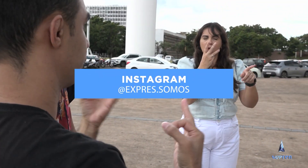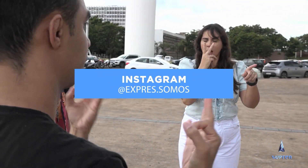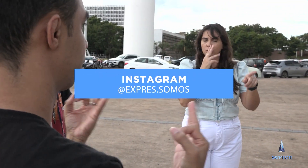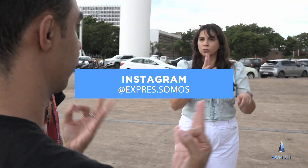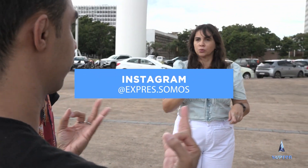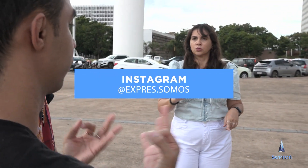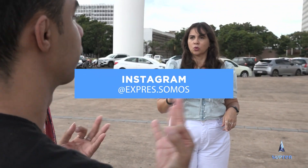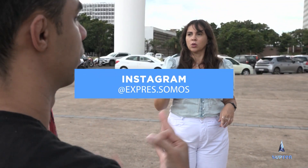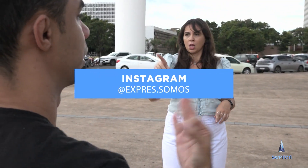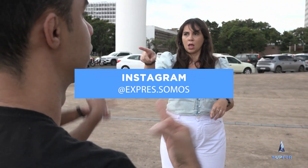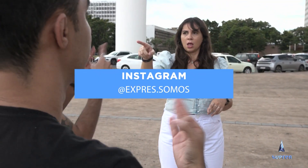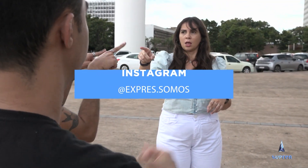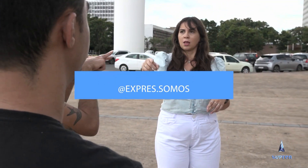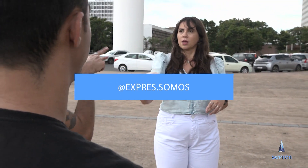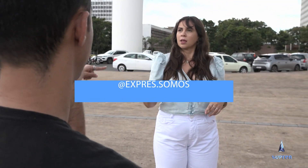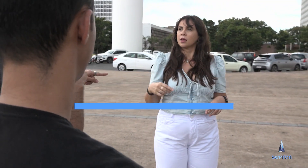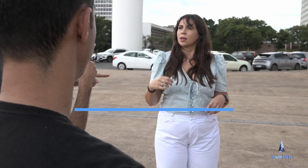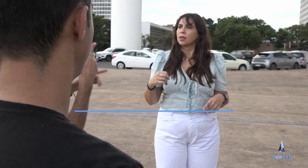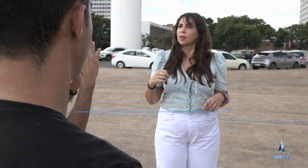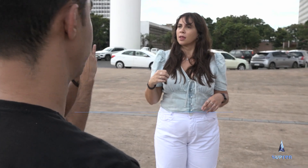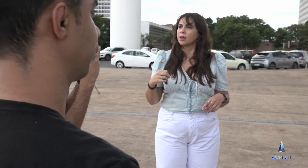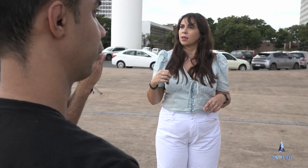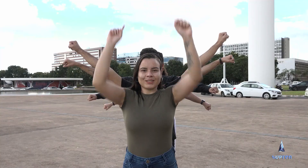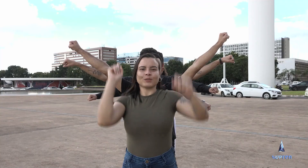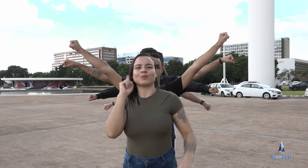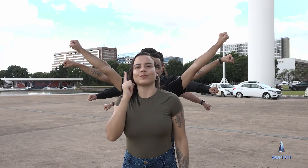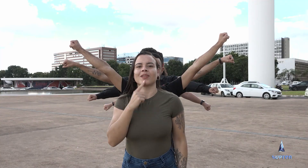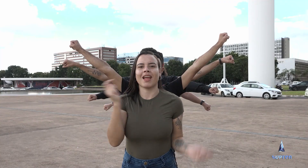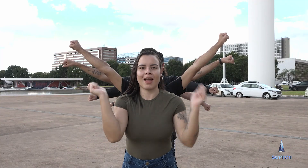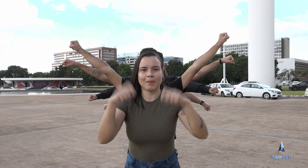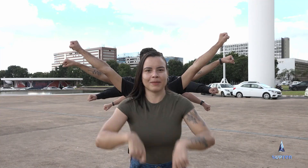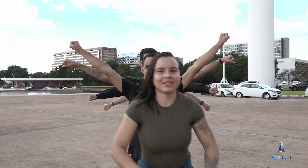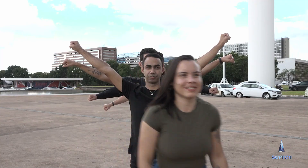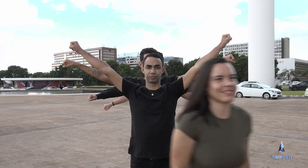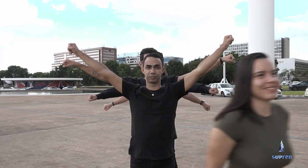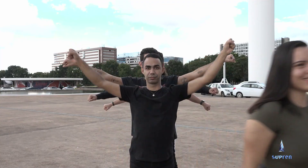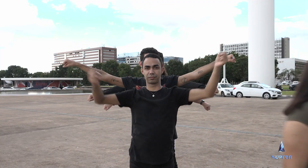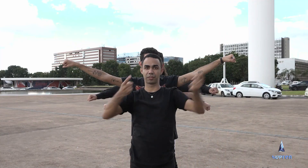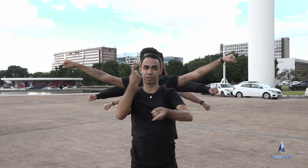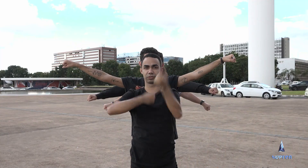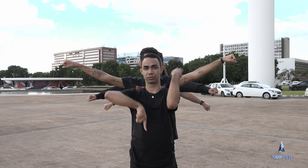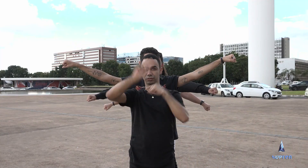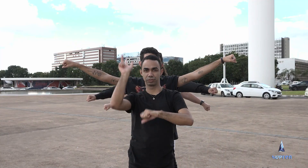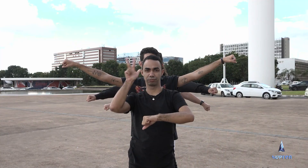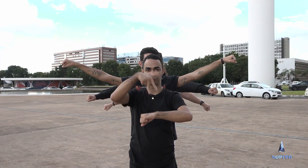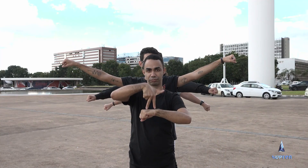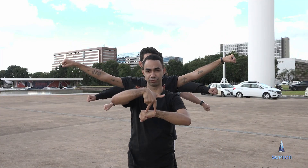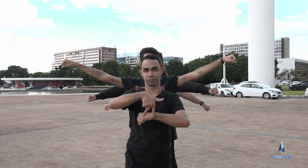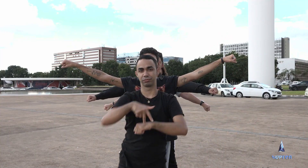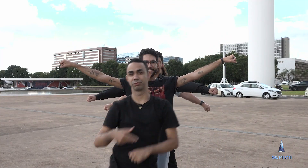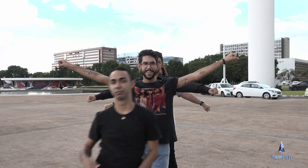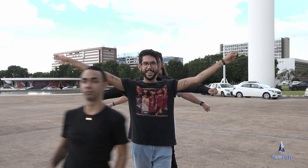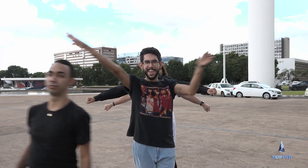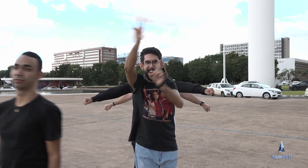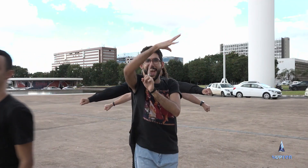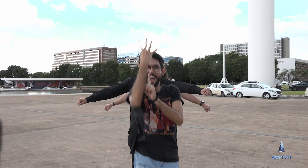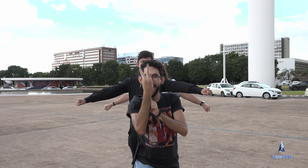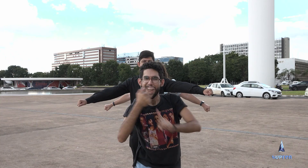Expressomos e fique por dentro de tudo. O surdo é capaz, surdo em cena, arte